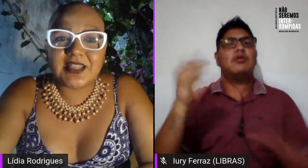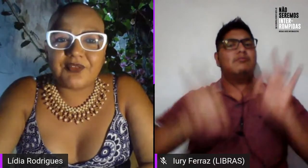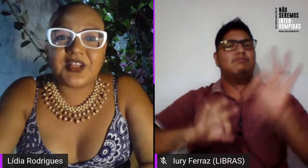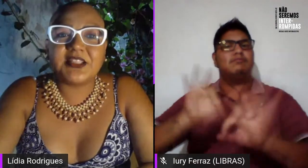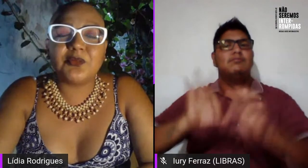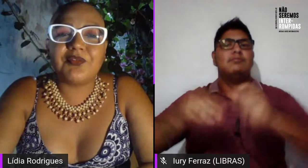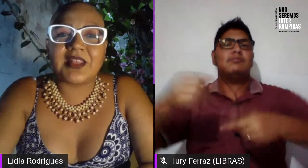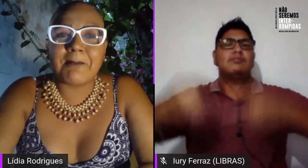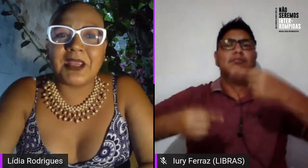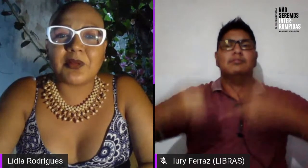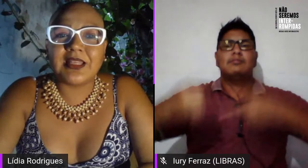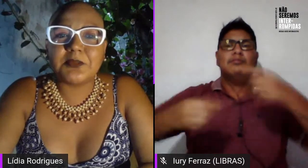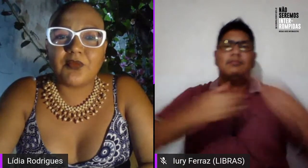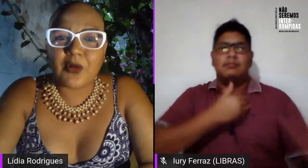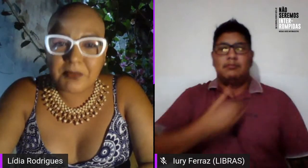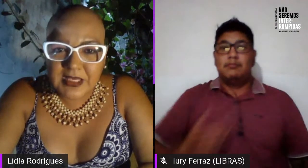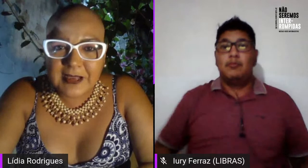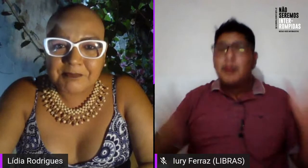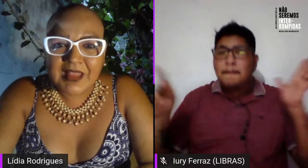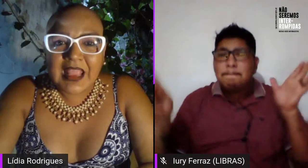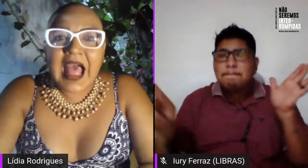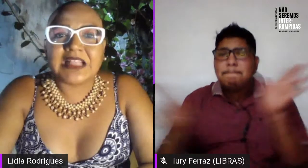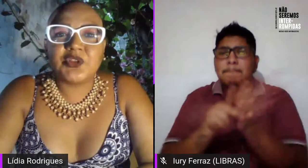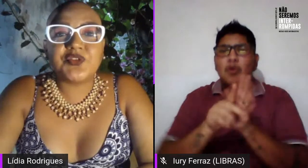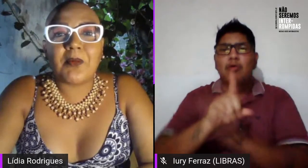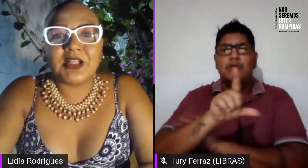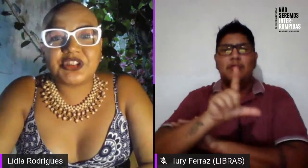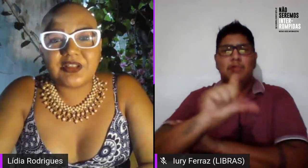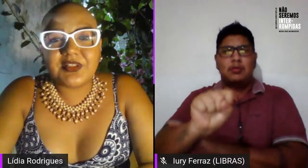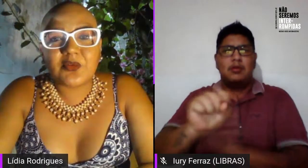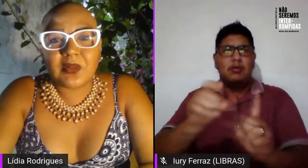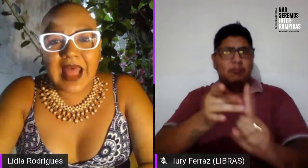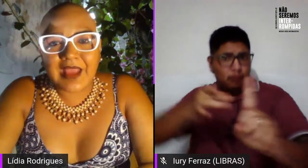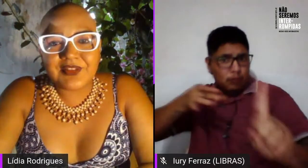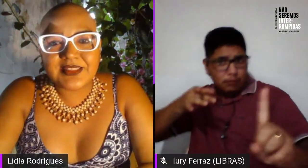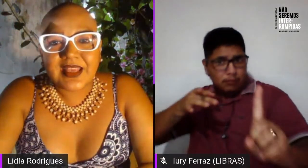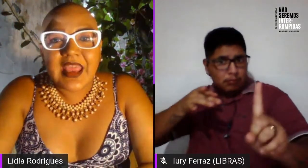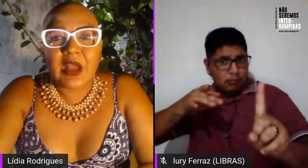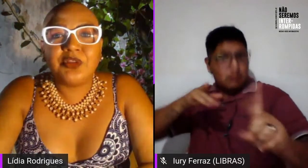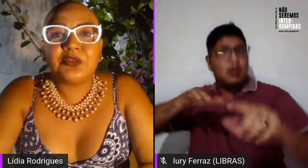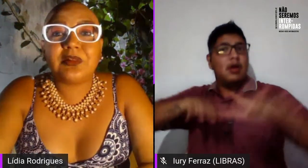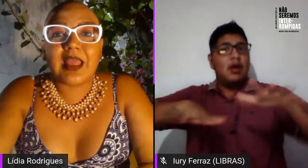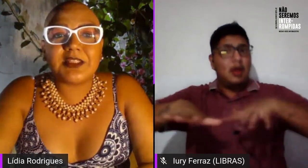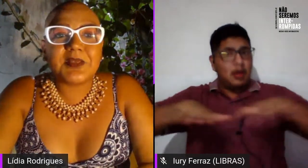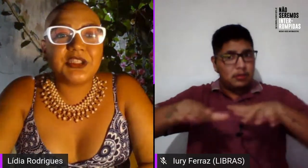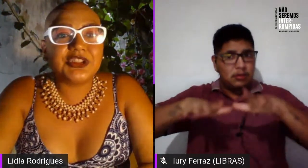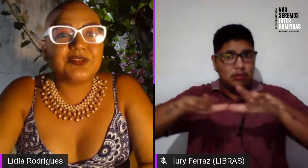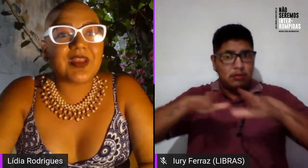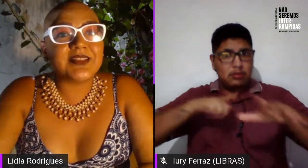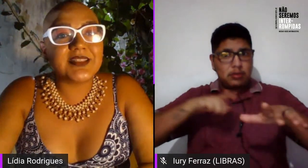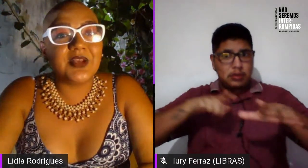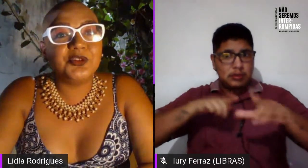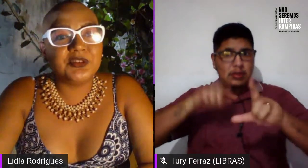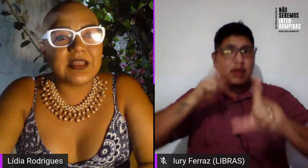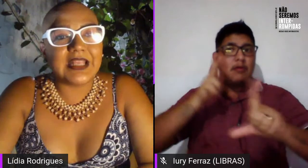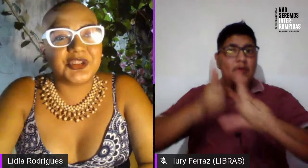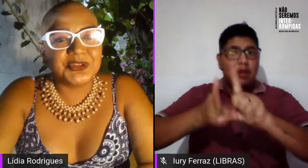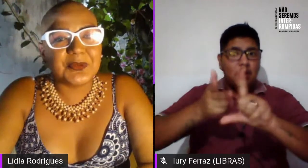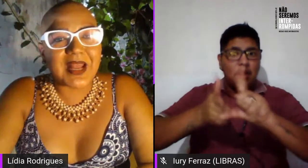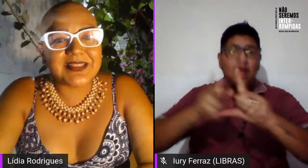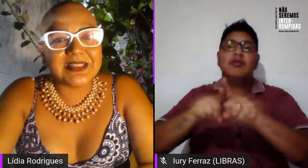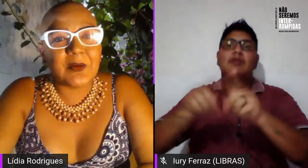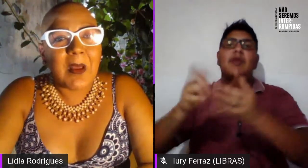específicas no enfrentamento à lesbofobia. Ações formativas com lives, reunindo lésbicas de diversas